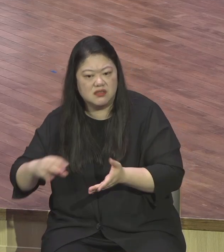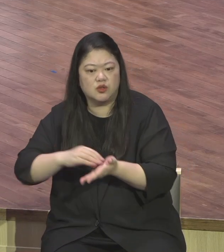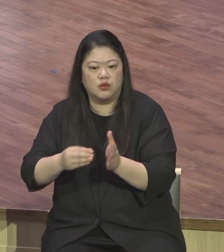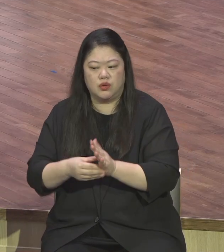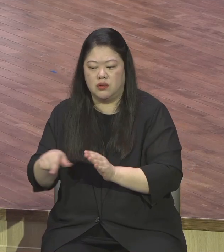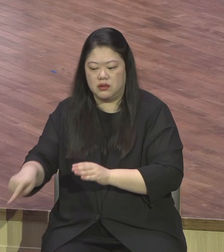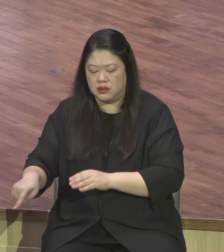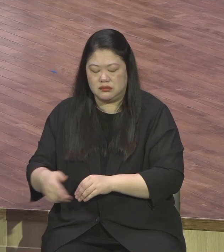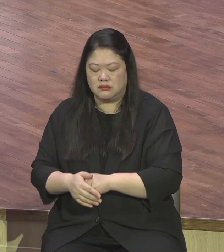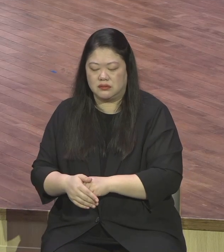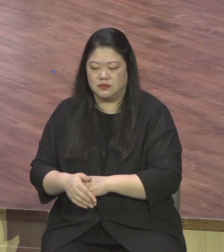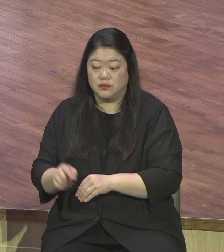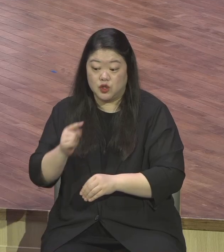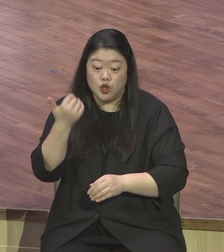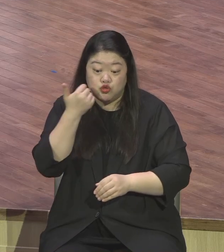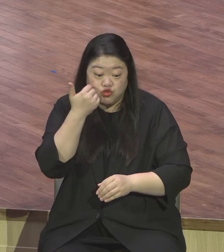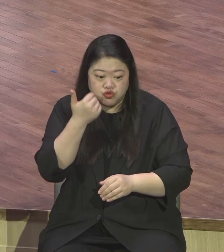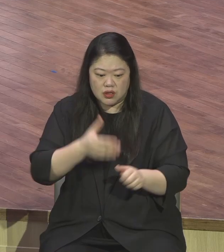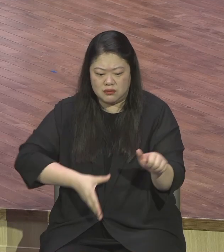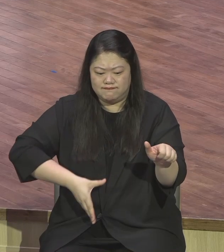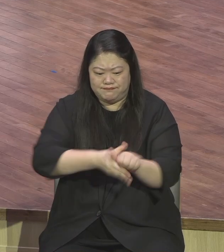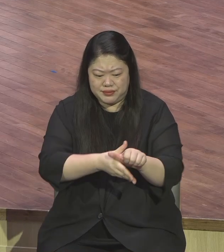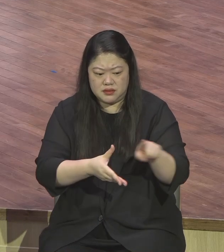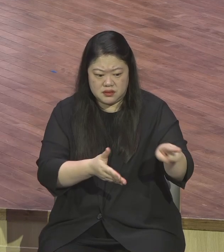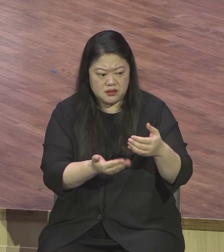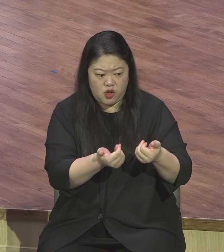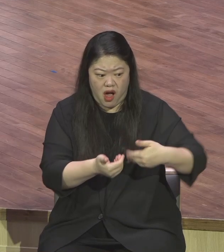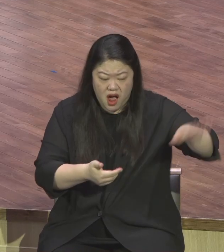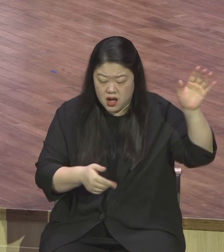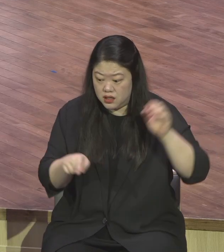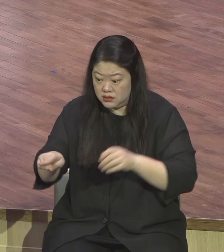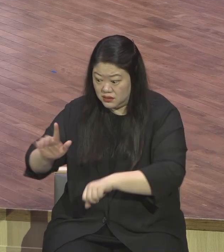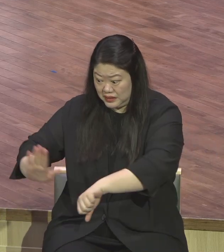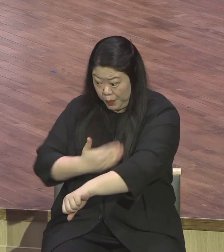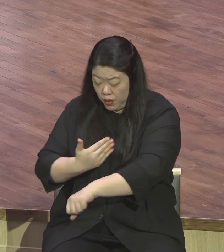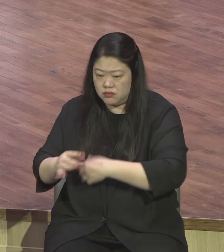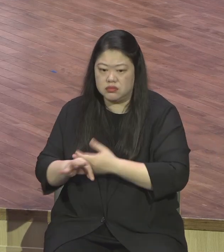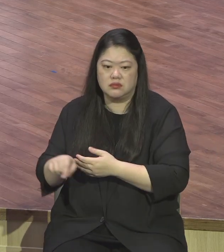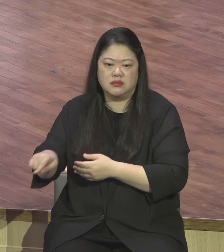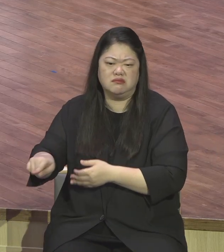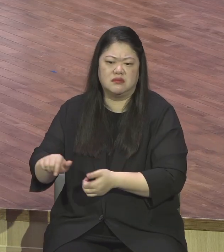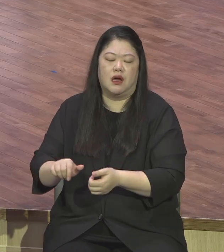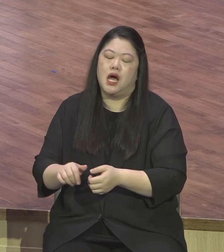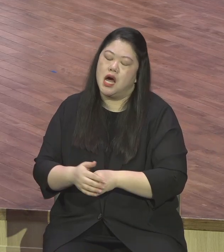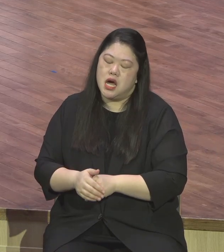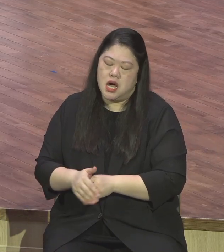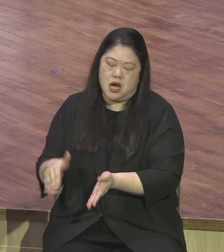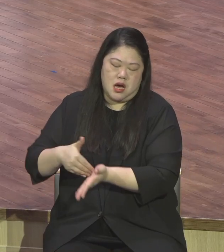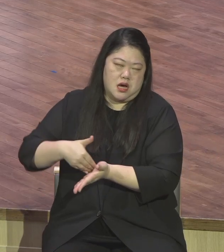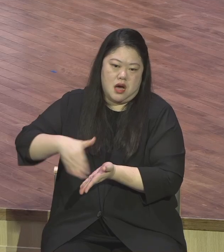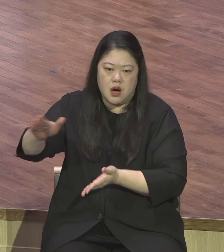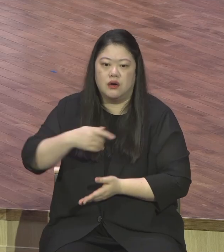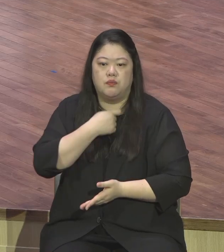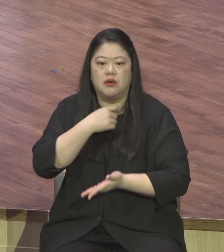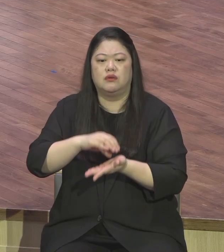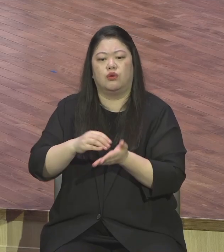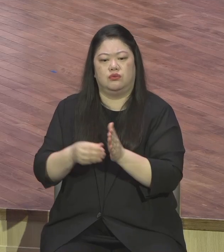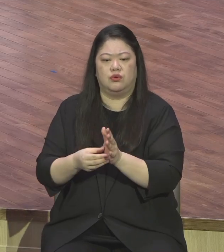직분 맡은 사람은요 굉장히 겸손하면서도 사랑이 있어야 되고 선신이 있어야 되고 선신이 있어야